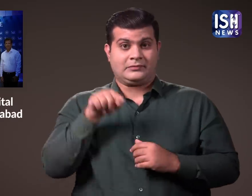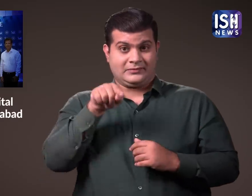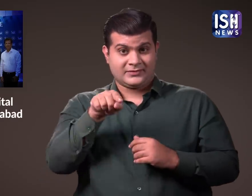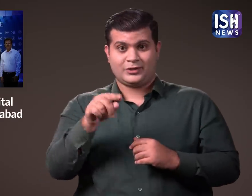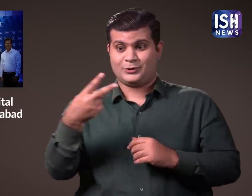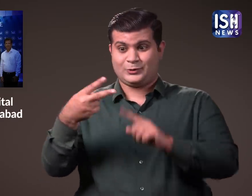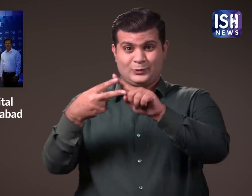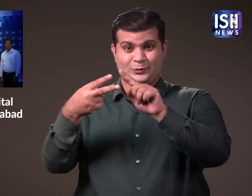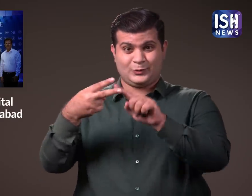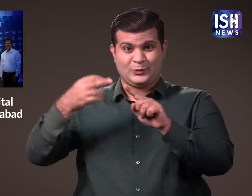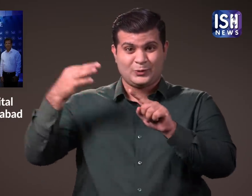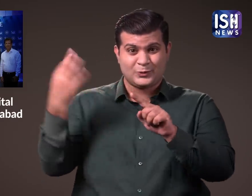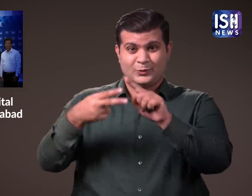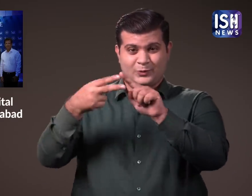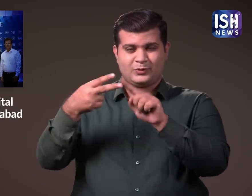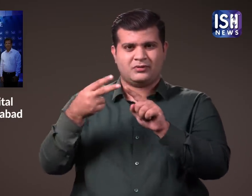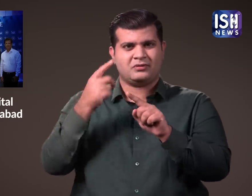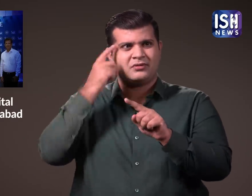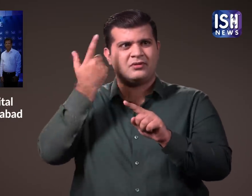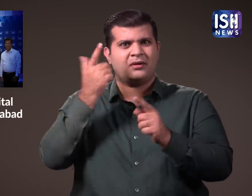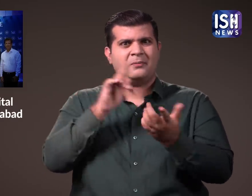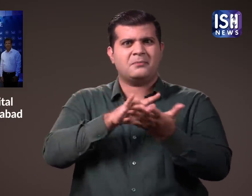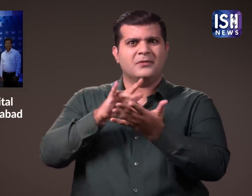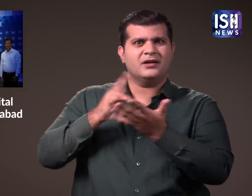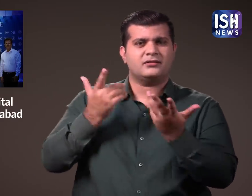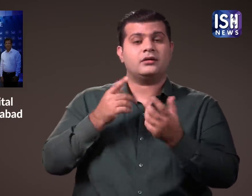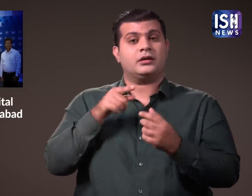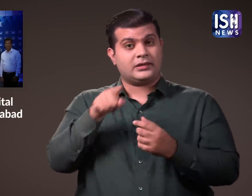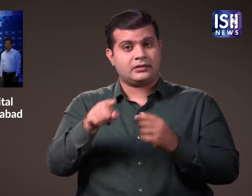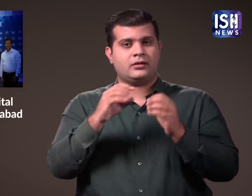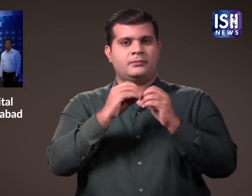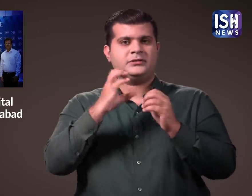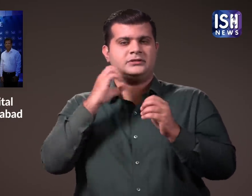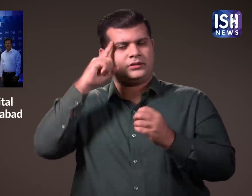दो शहरों के लिए BCCI ने 6 शहरों को shortlist किया था जैसे